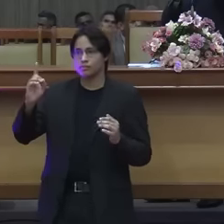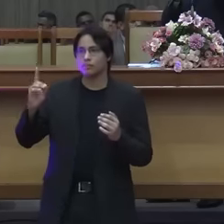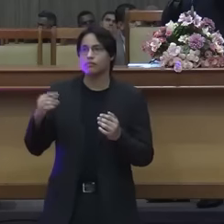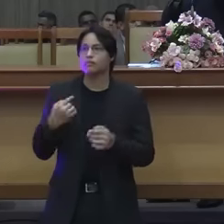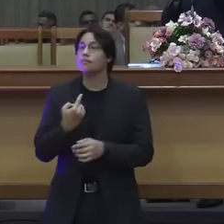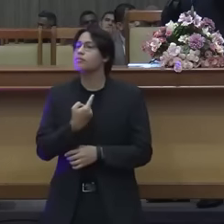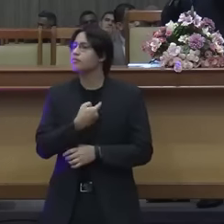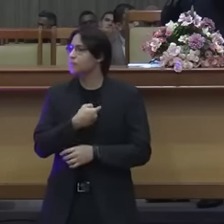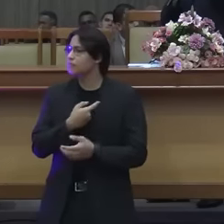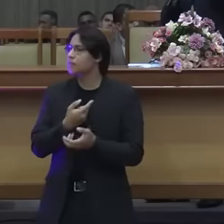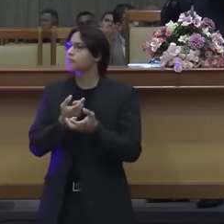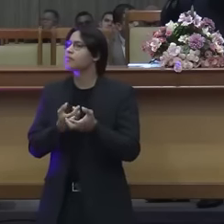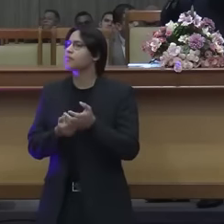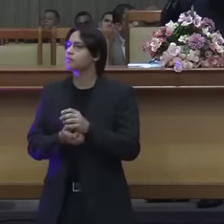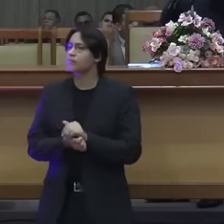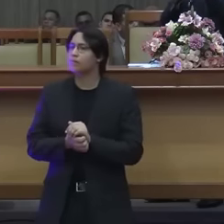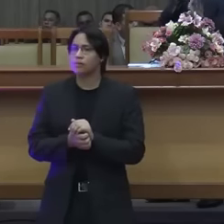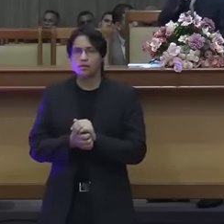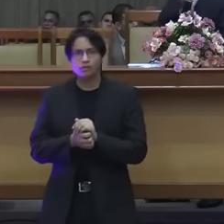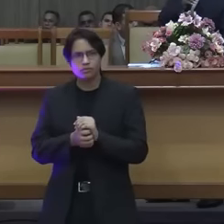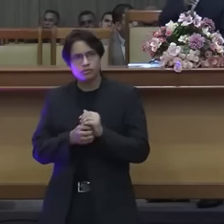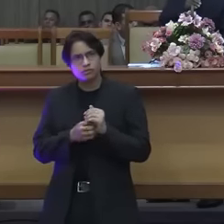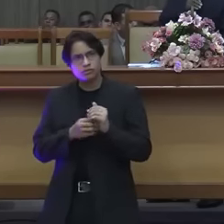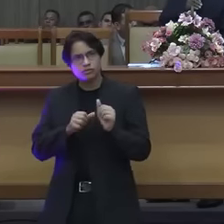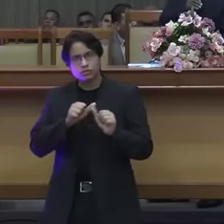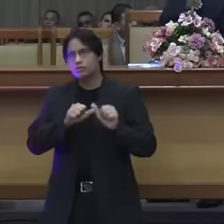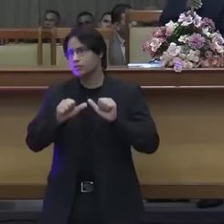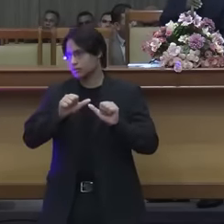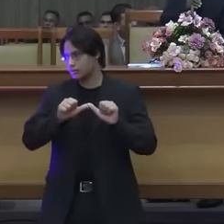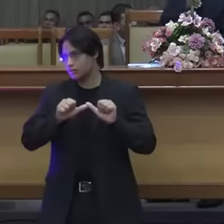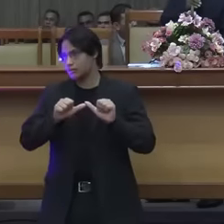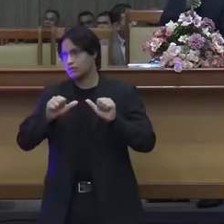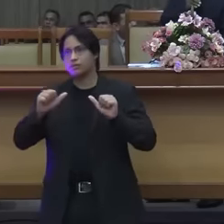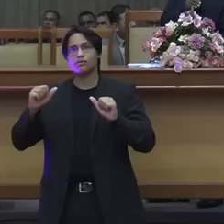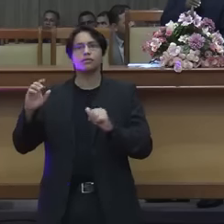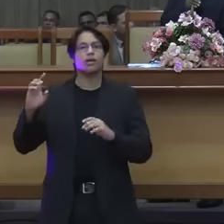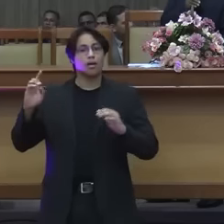colocá-las acima de Cristo e da sua palavra.